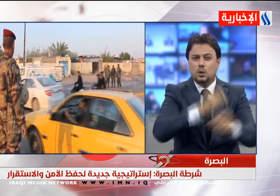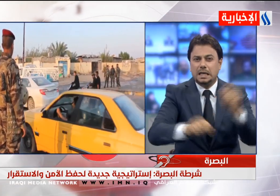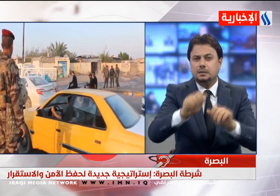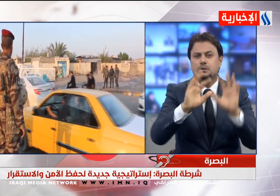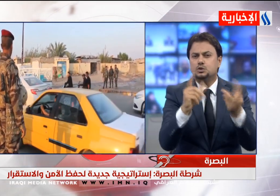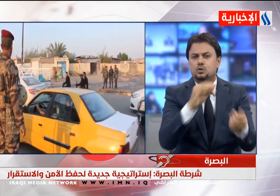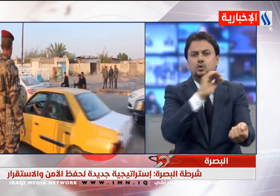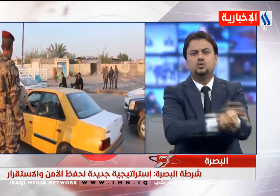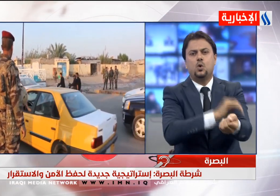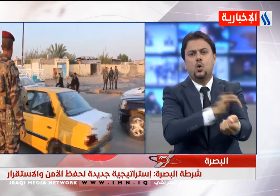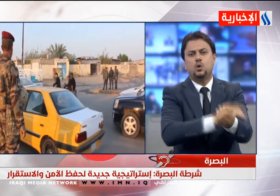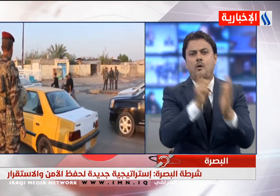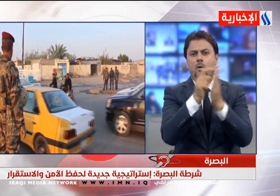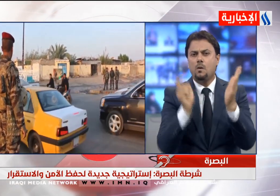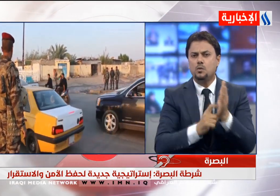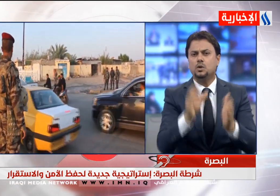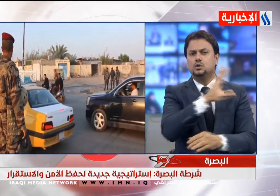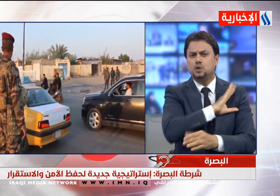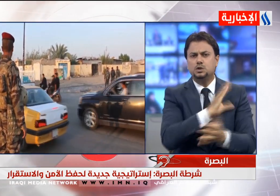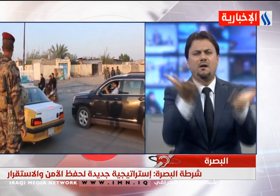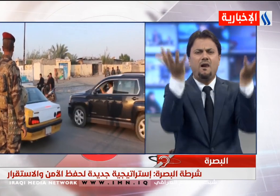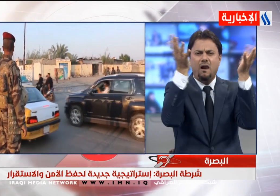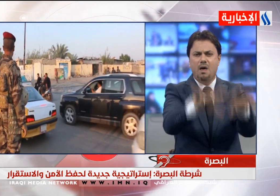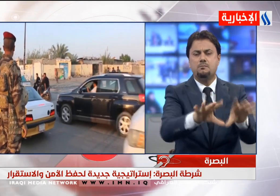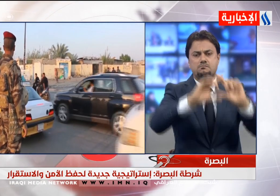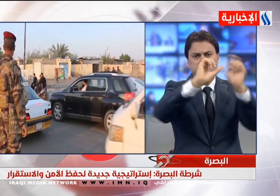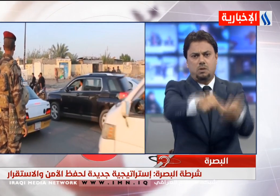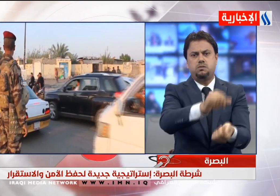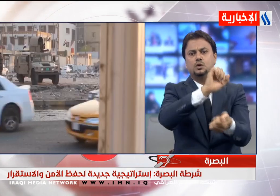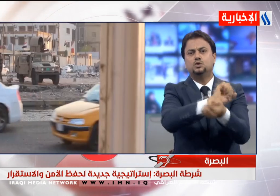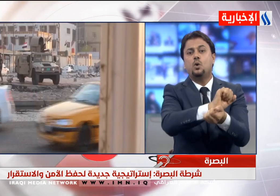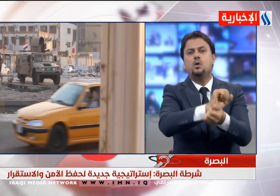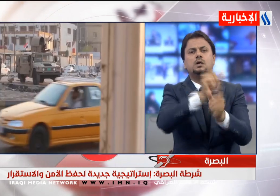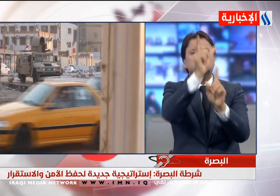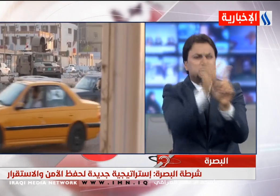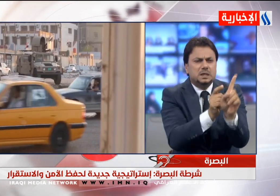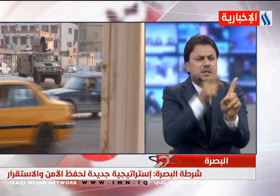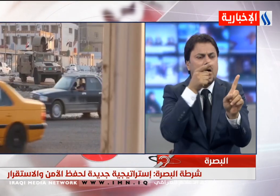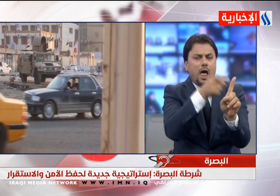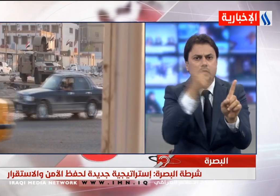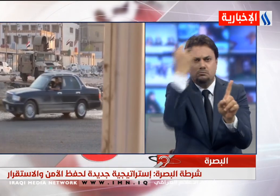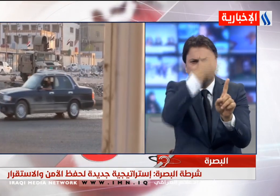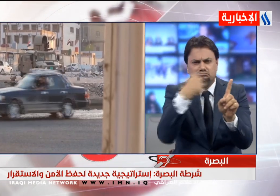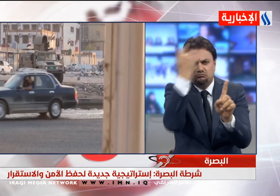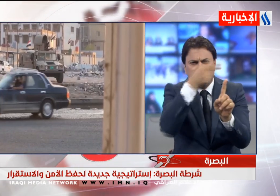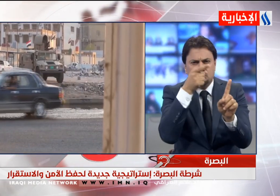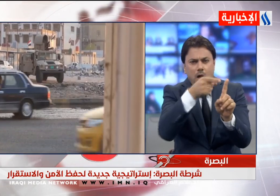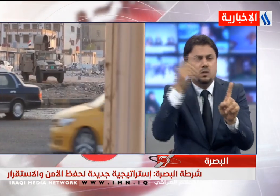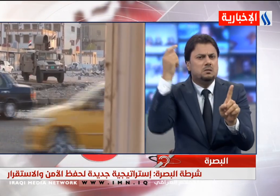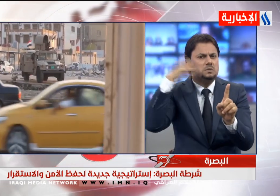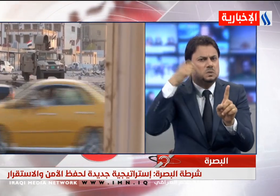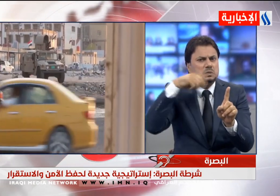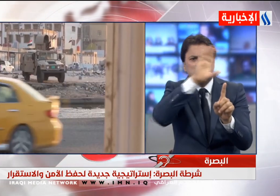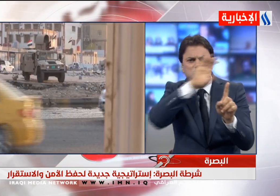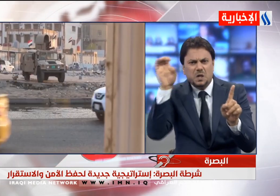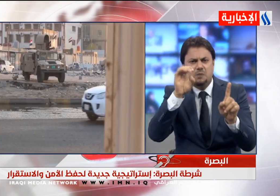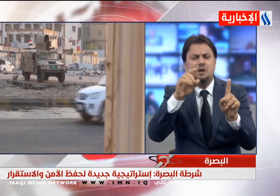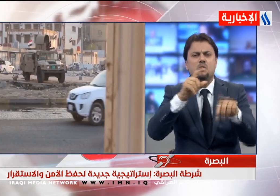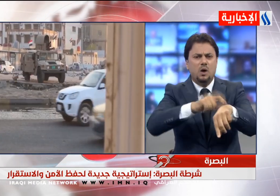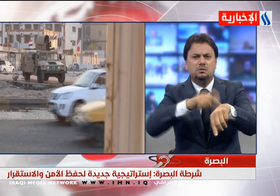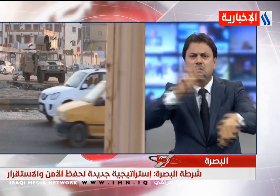الجهود مع تعزيز النمني لإلقاء القبض على متهمين ومطلوبين للقضاء بصورة سريعة جدا